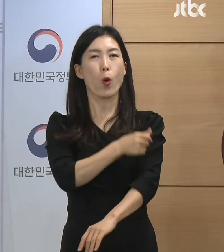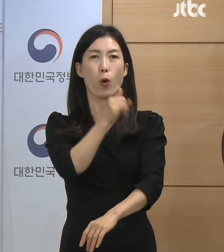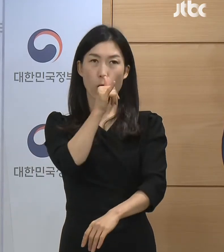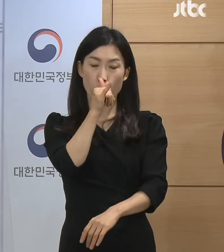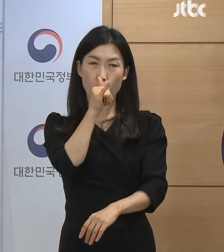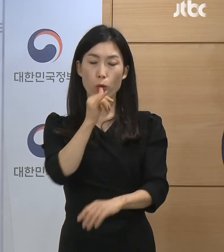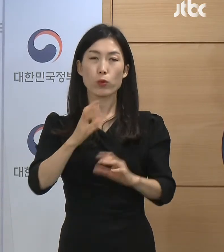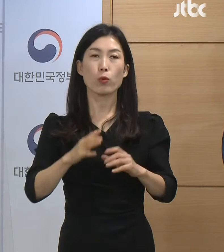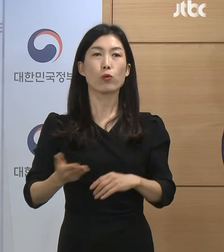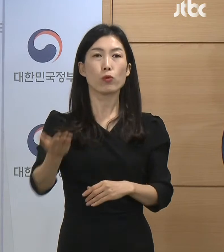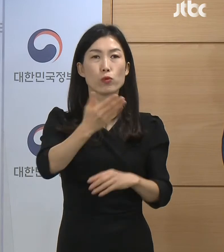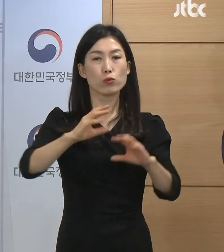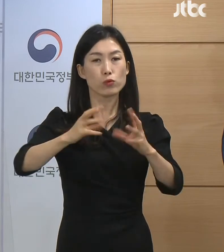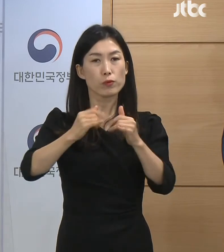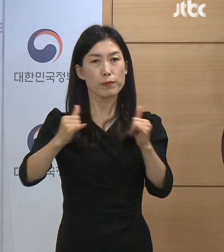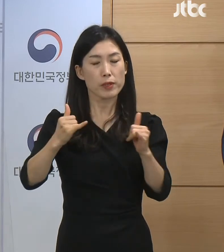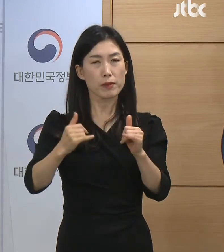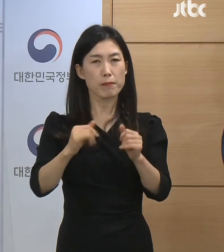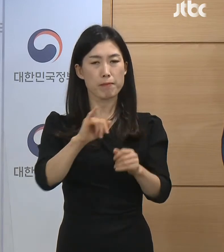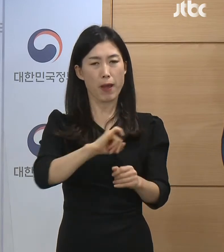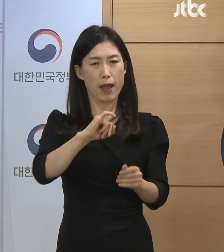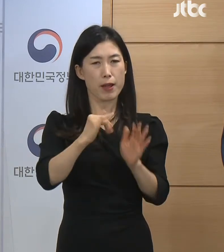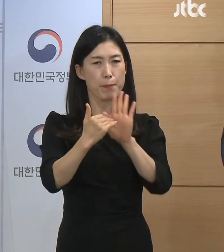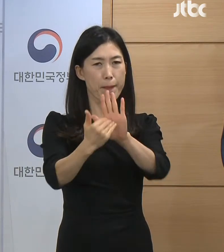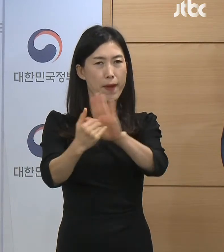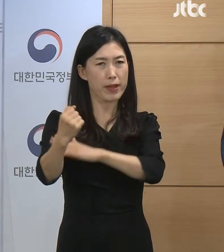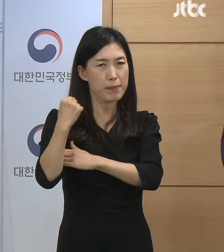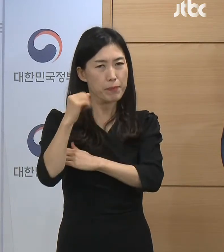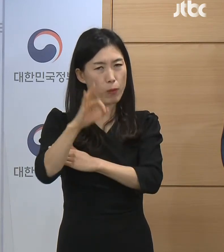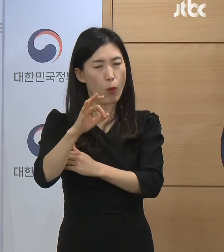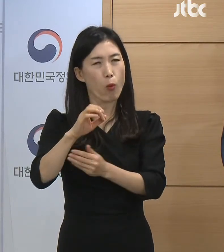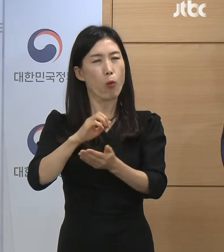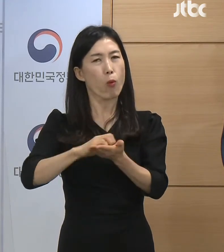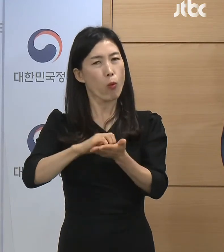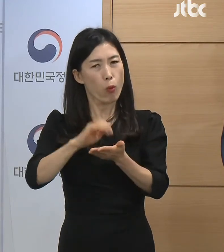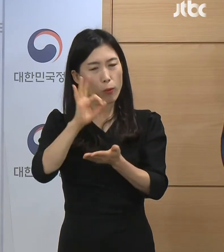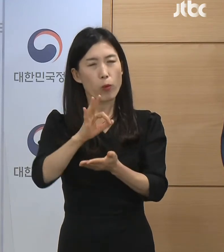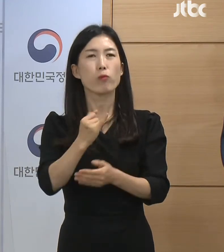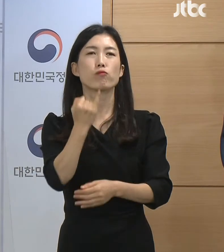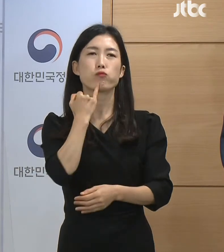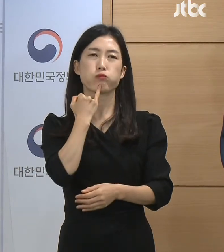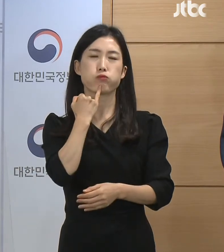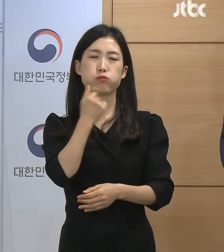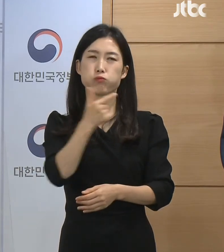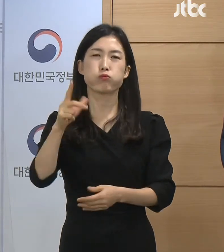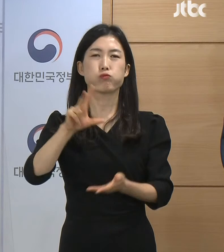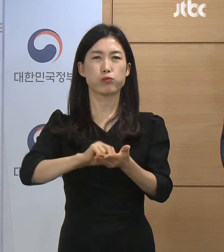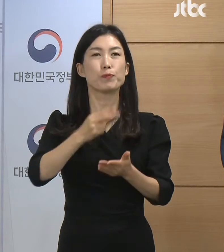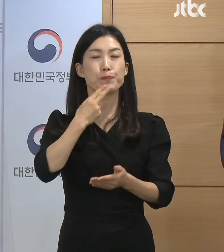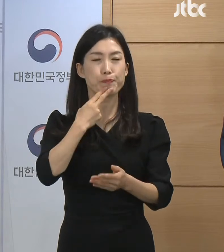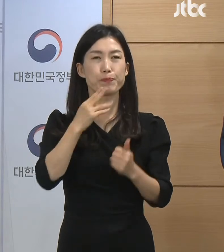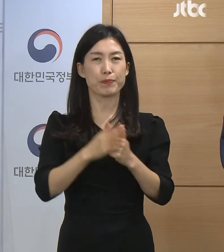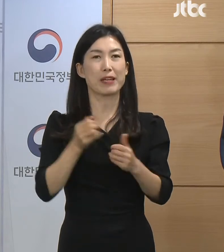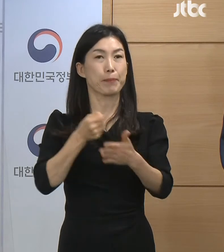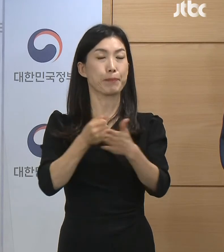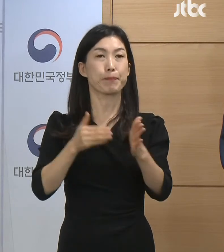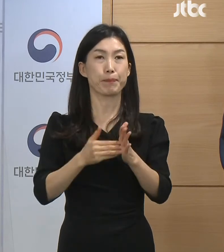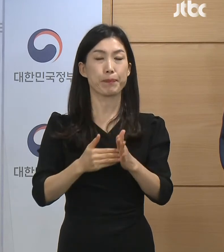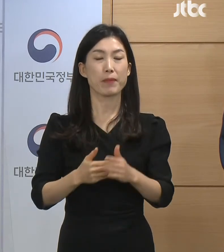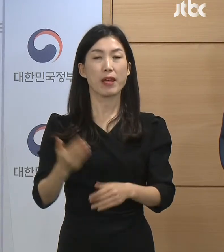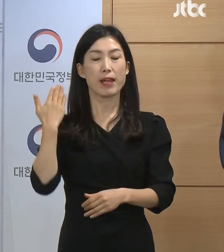면역 수준과 방역, 의료 대응 역량이 향상된 점을 고려하였습니다. 지난 21일